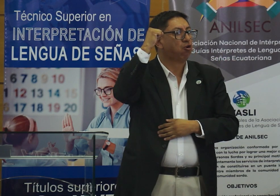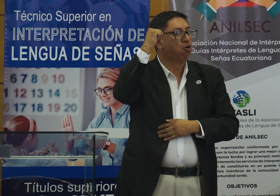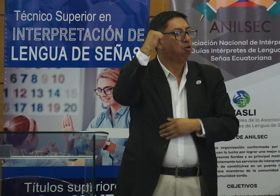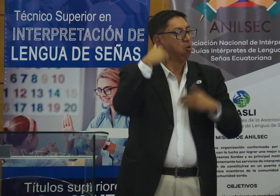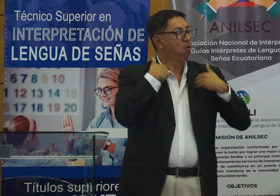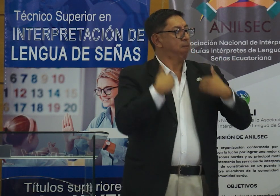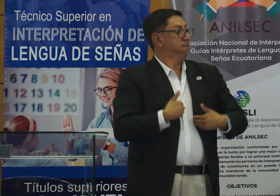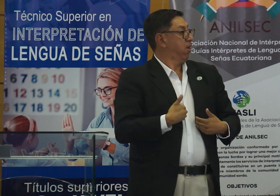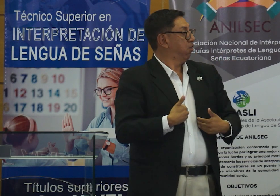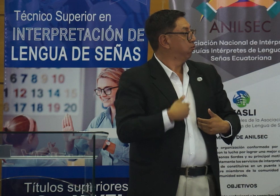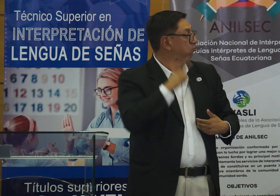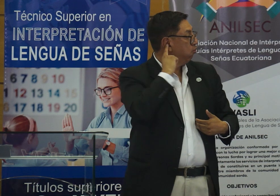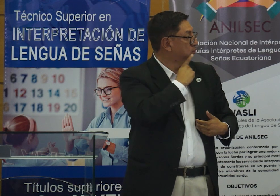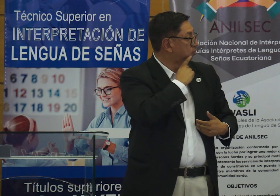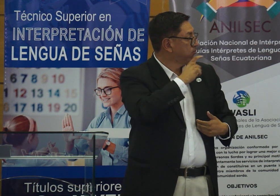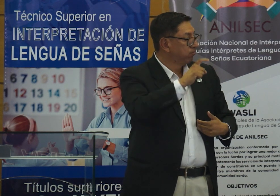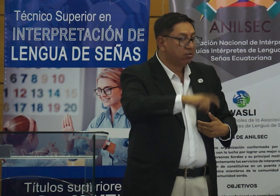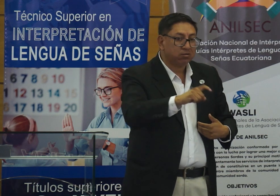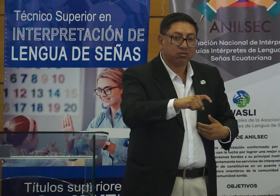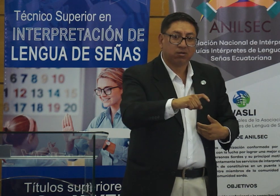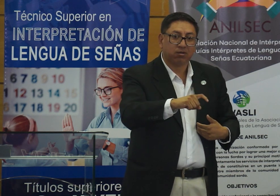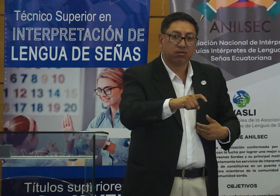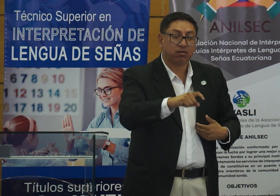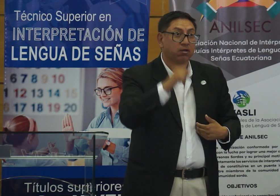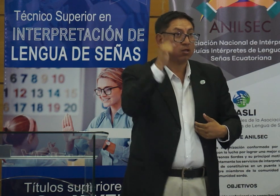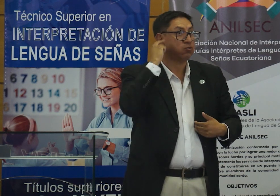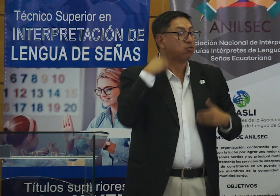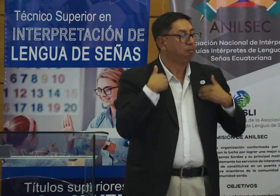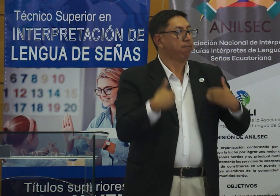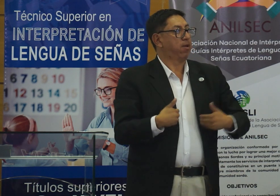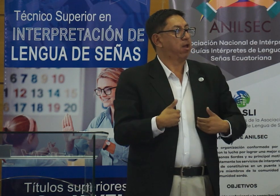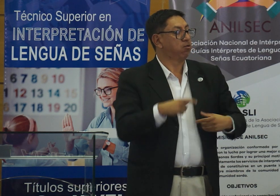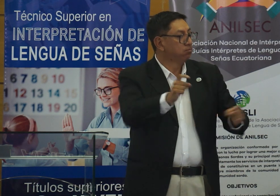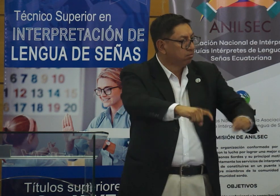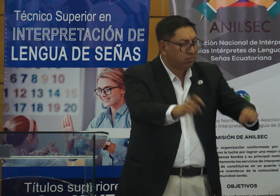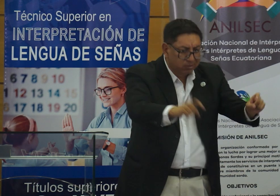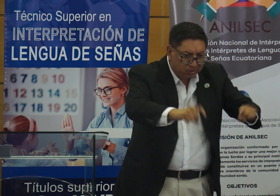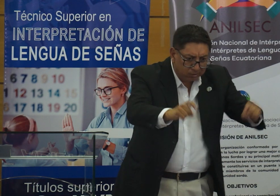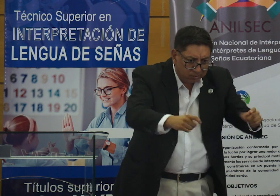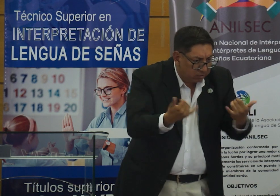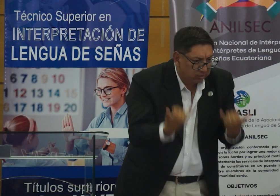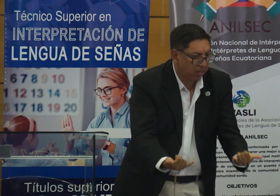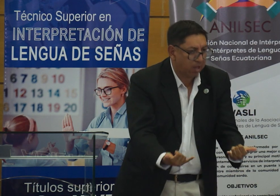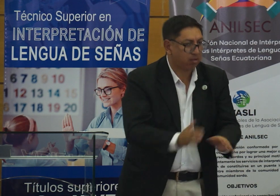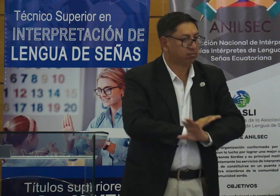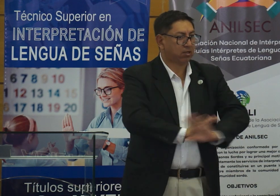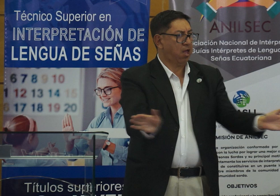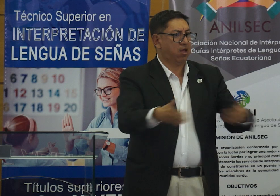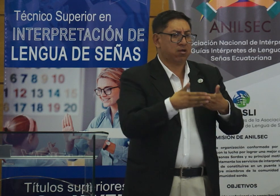goce de nuestros derechos completos. Y nosotros como personas sordas, como seres humanos, tenemos los mismos derechos que en el resto.